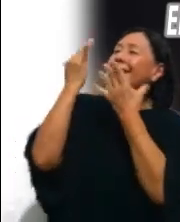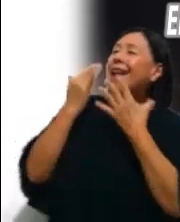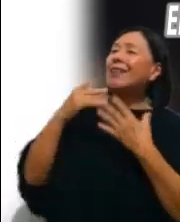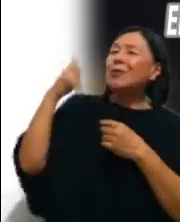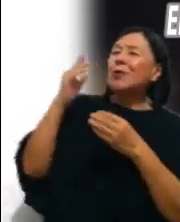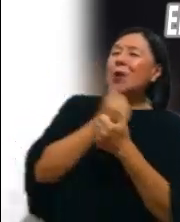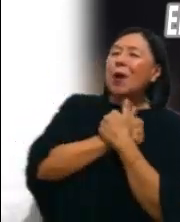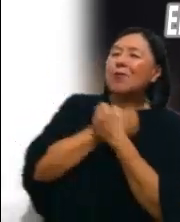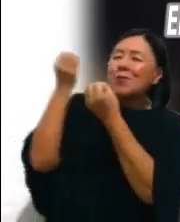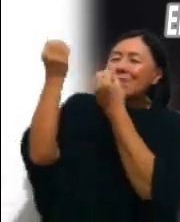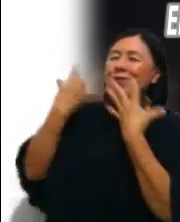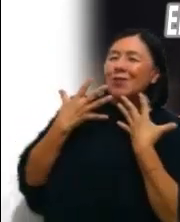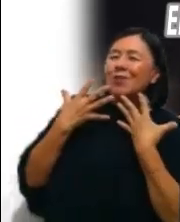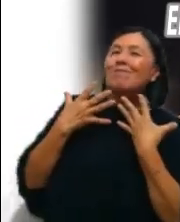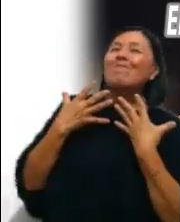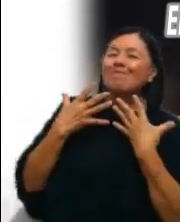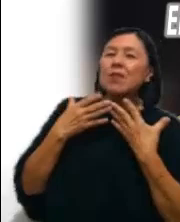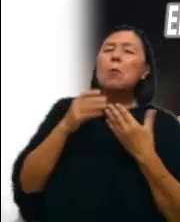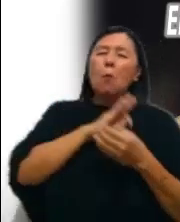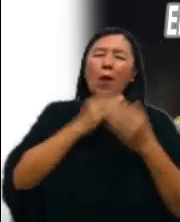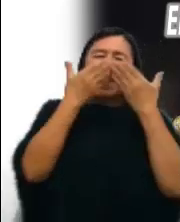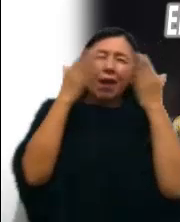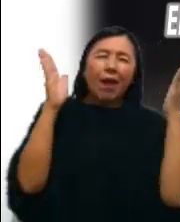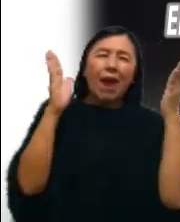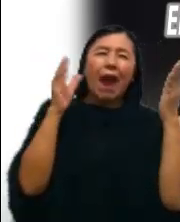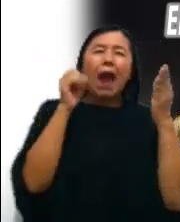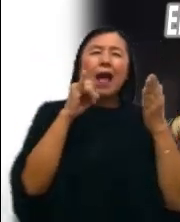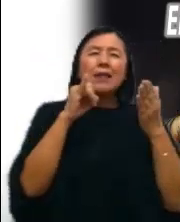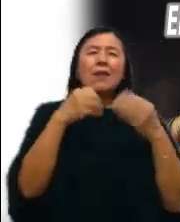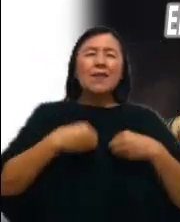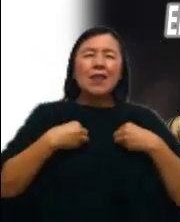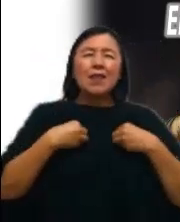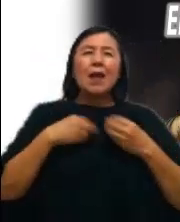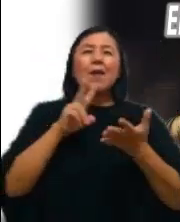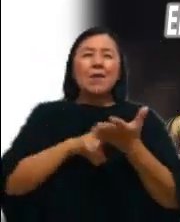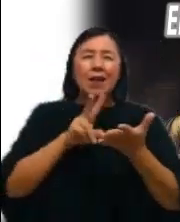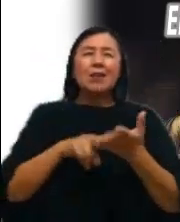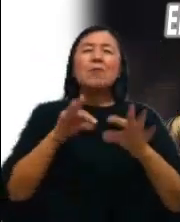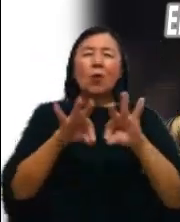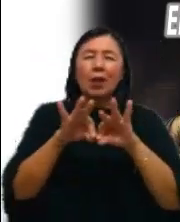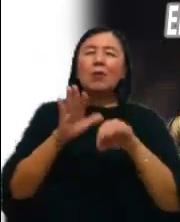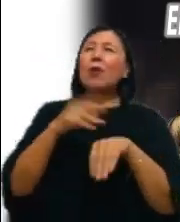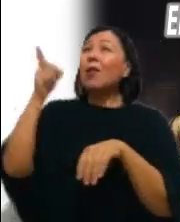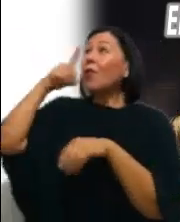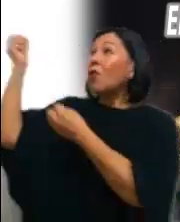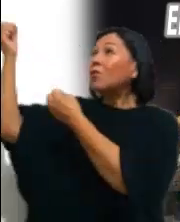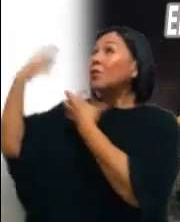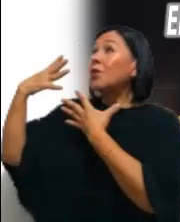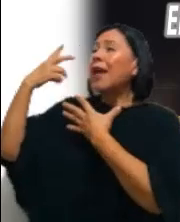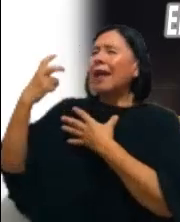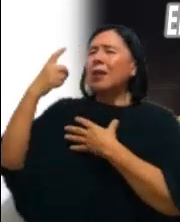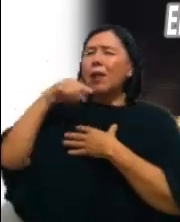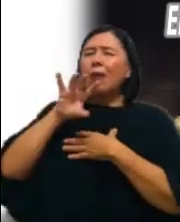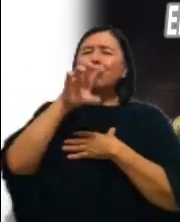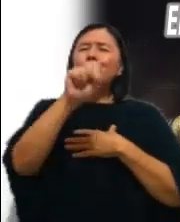¿Por qué no descubrir el valor de la propia vida Regalo de Dios como el primer paso para encontrar la paz interior?